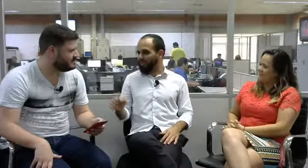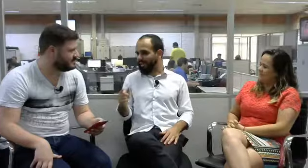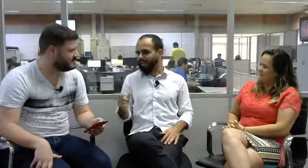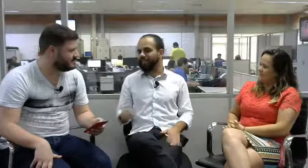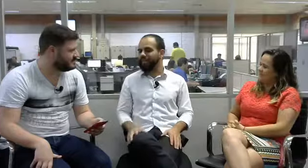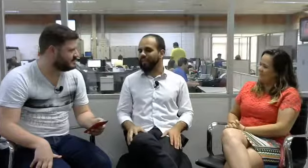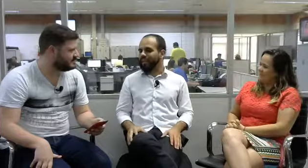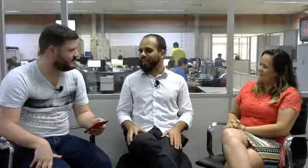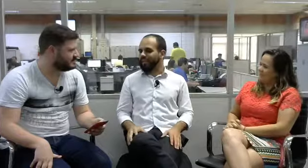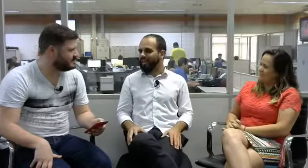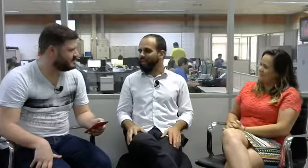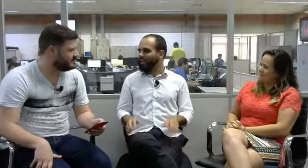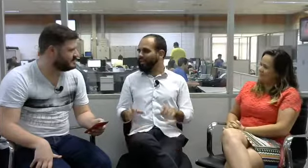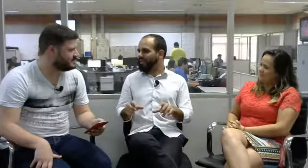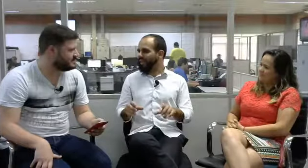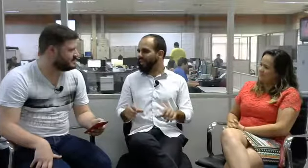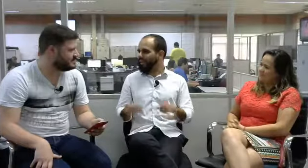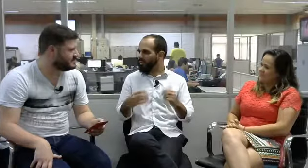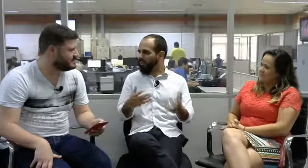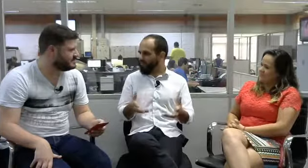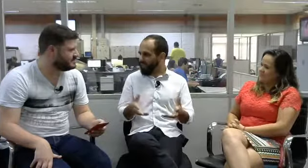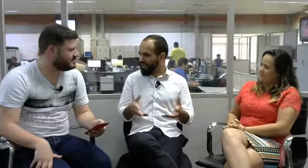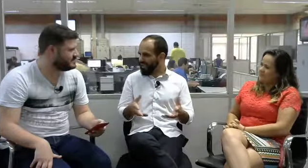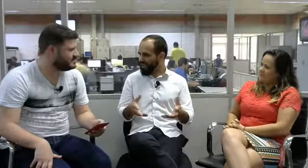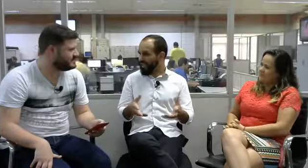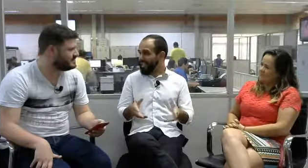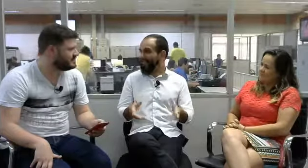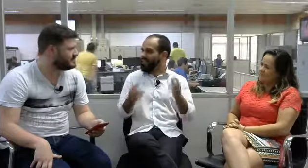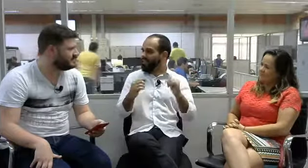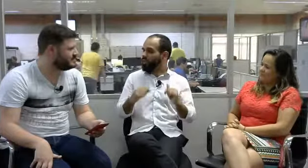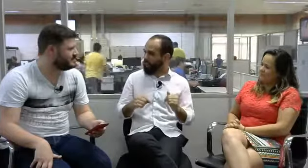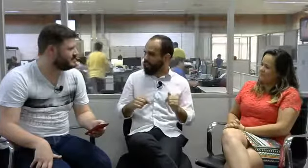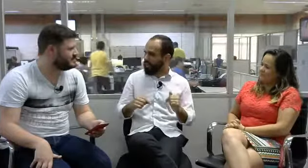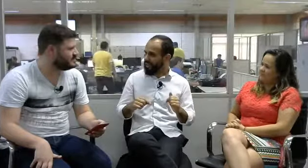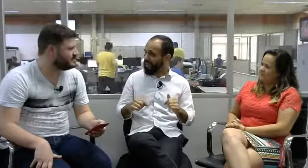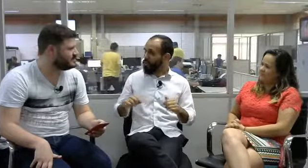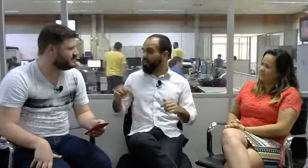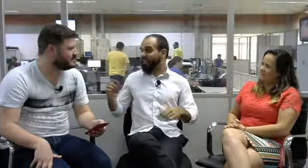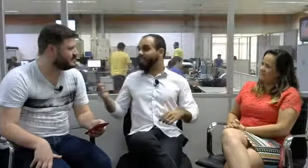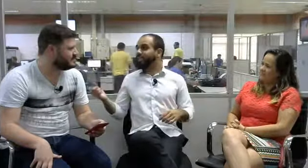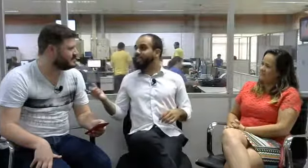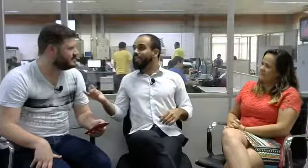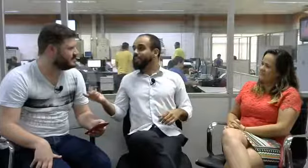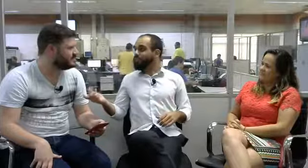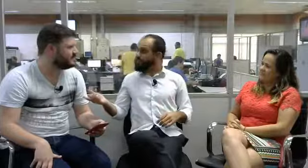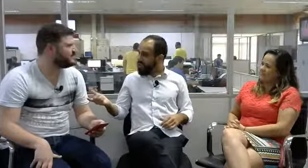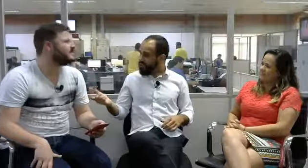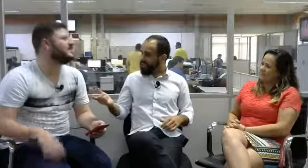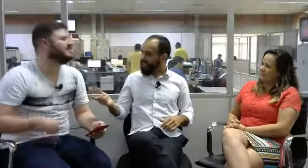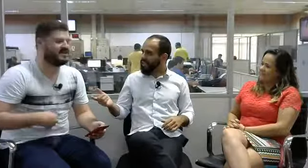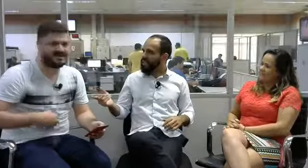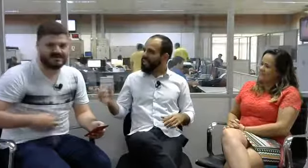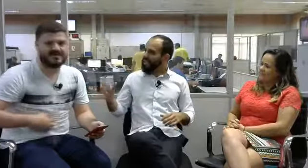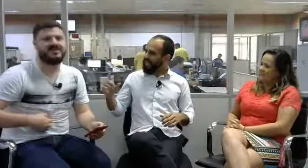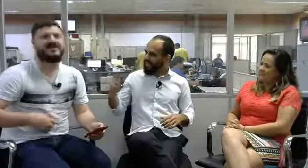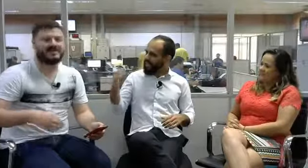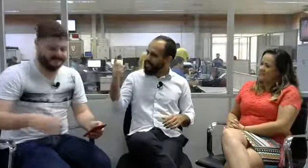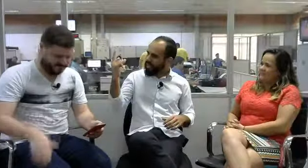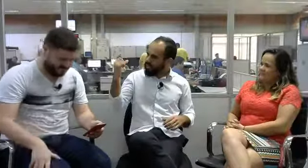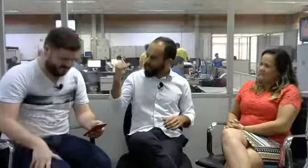Marinês, conheça a língua portuguesa e seja surda. Ou seja, deficiente auditiva, né? Entendi. Que ela tenha perdido